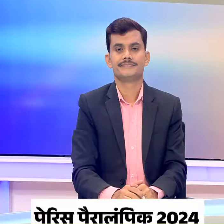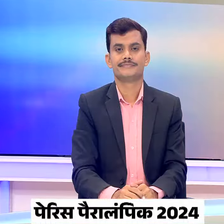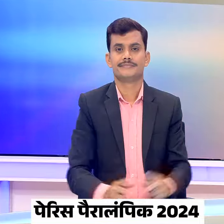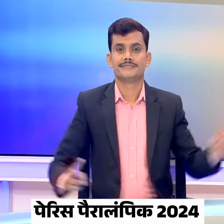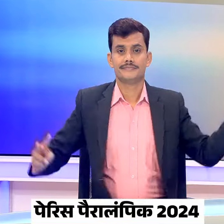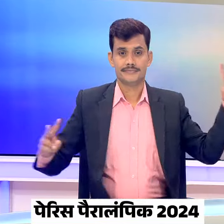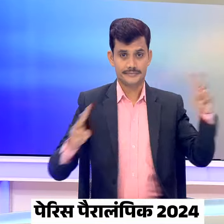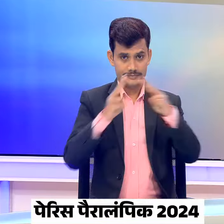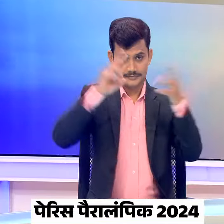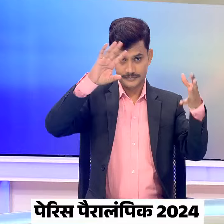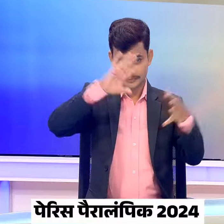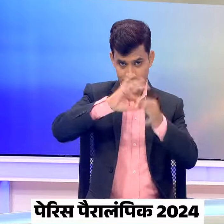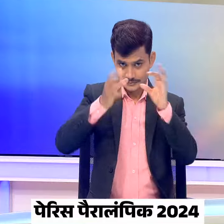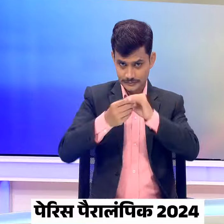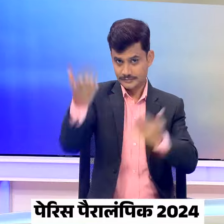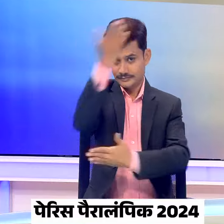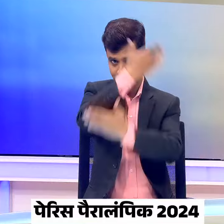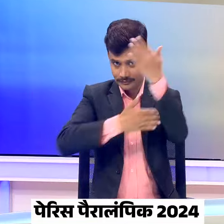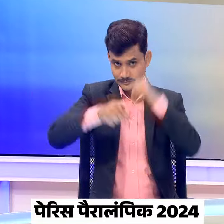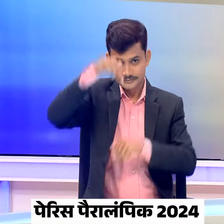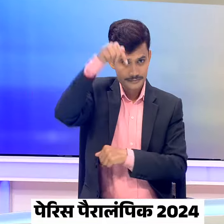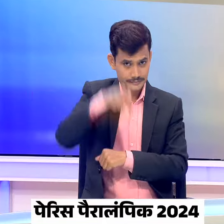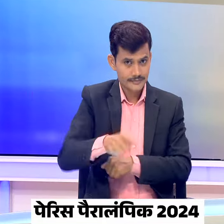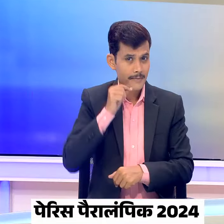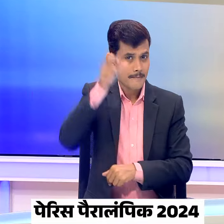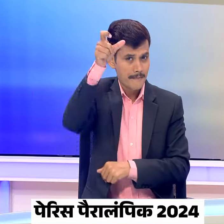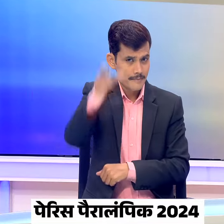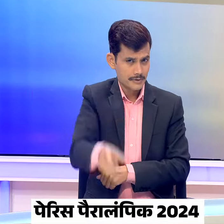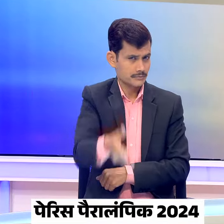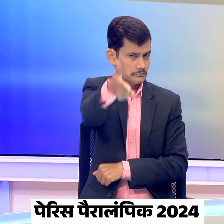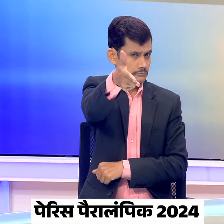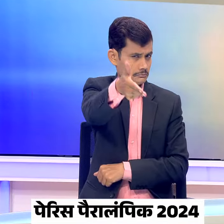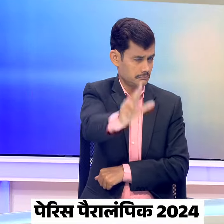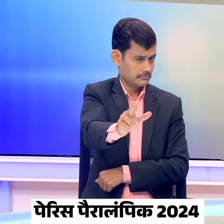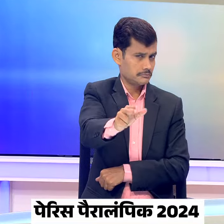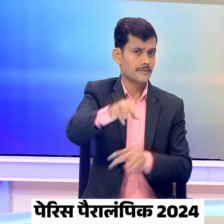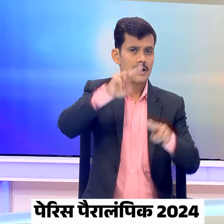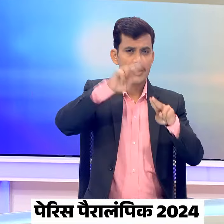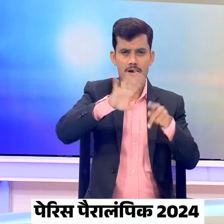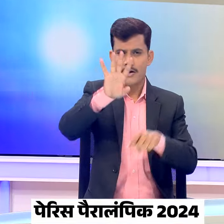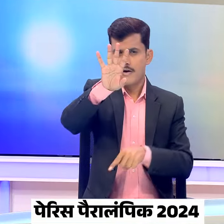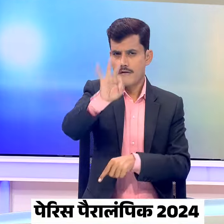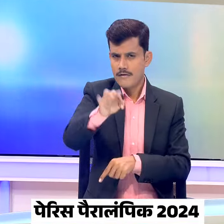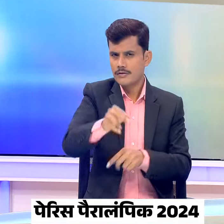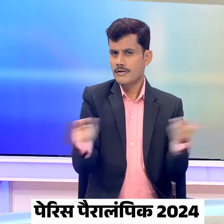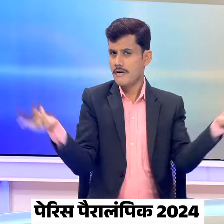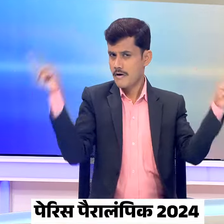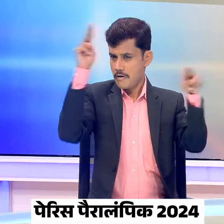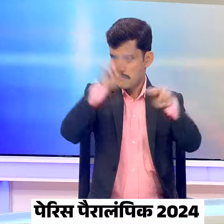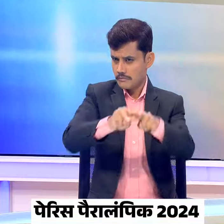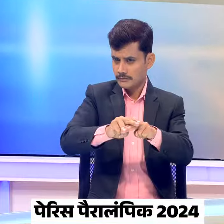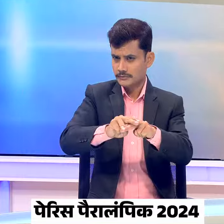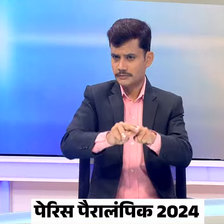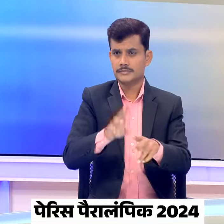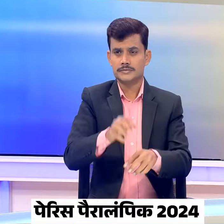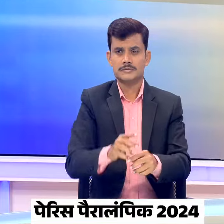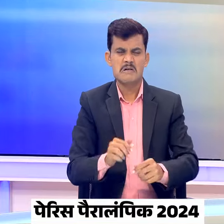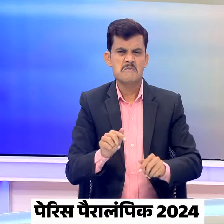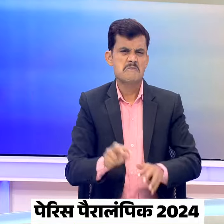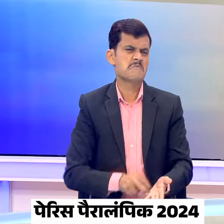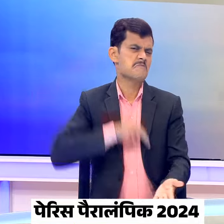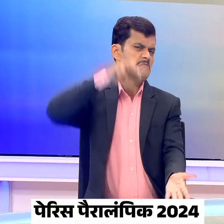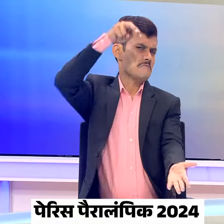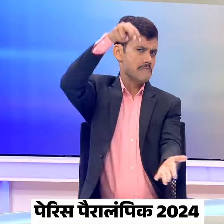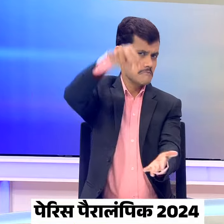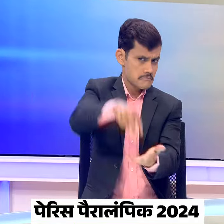पैरिस पैरालंपिक में आज पुरुष शॉटपुट एफ फोटी फाइनल में रवीर रोंकाली पेश करेंगे चुनाती हाई जंप और